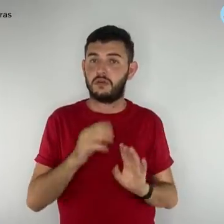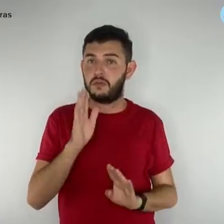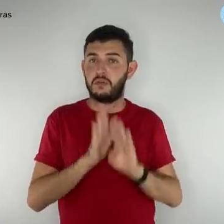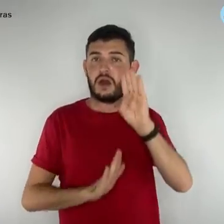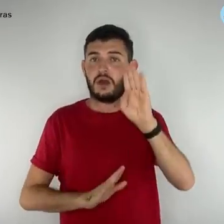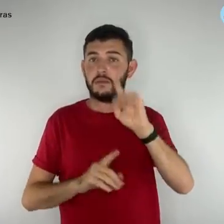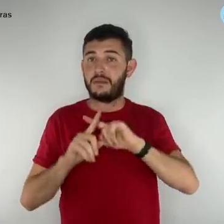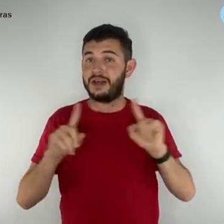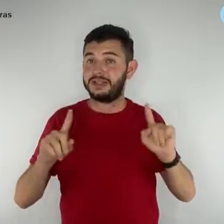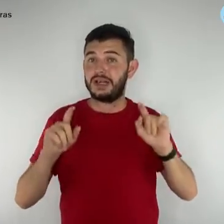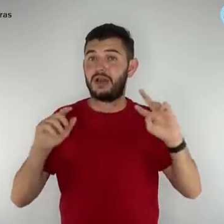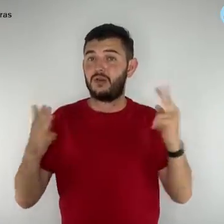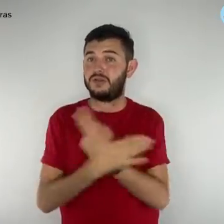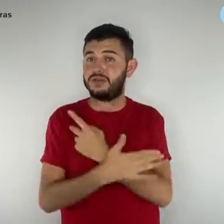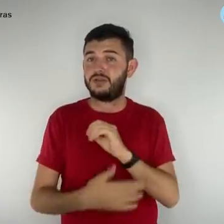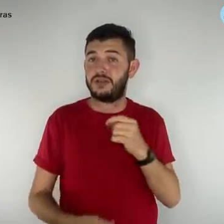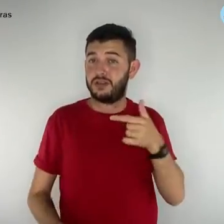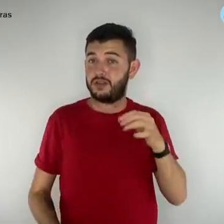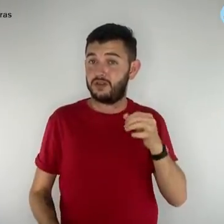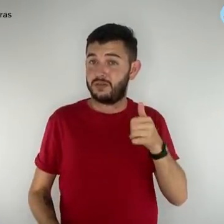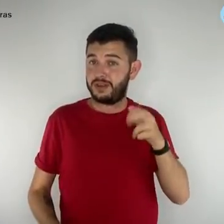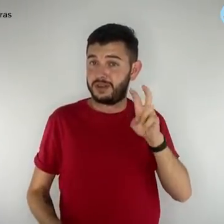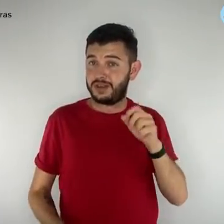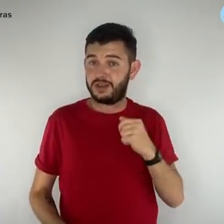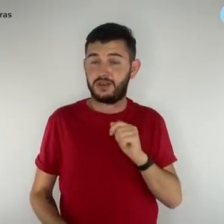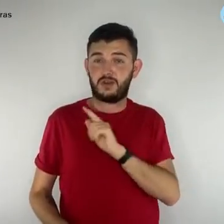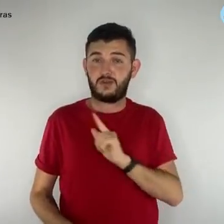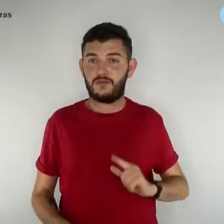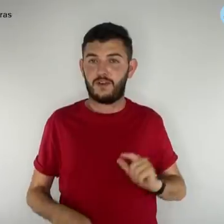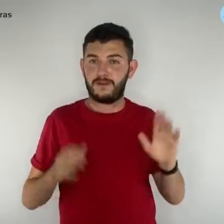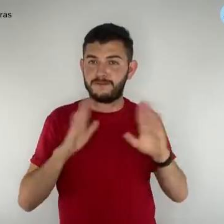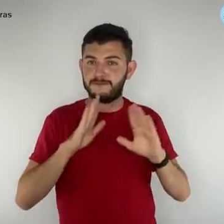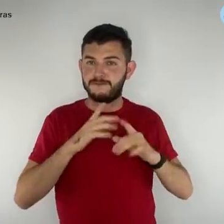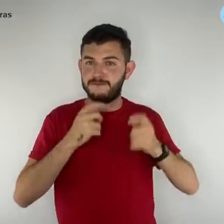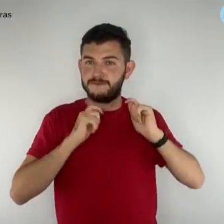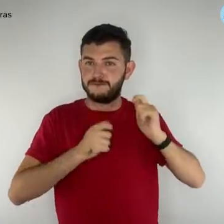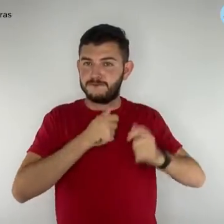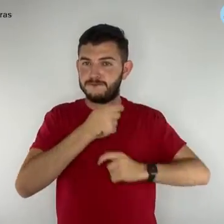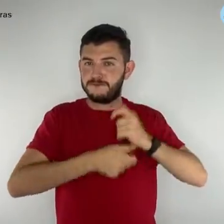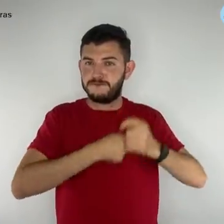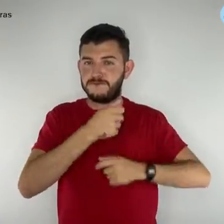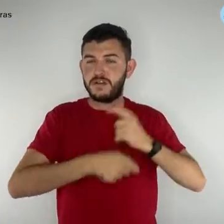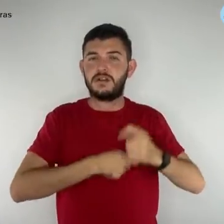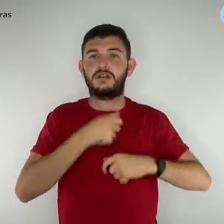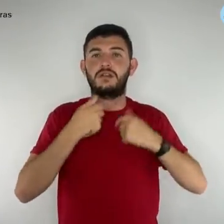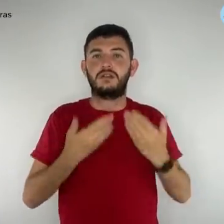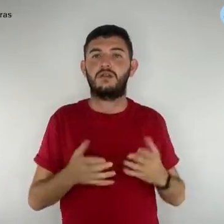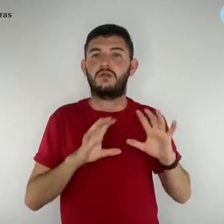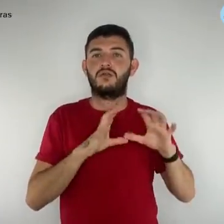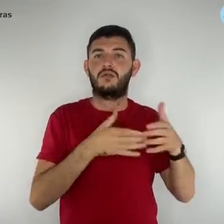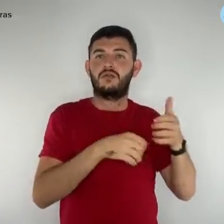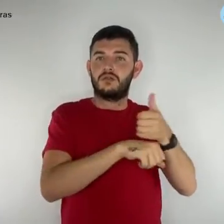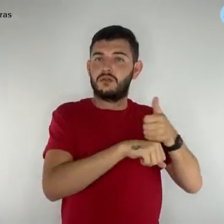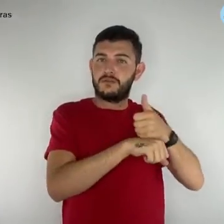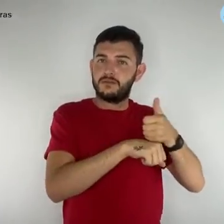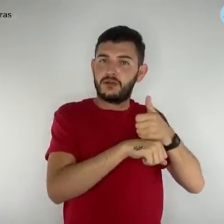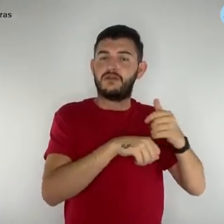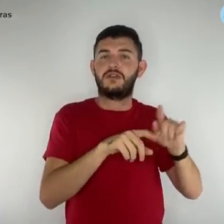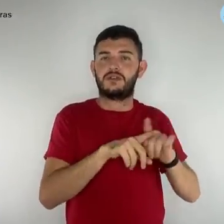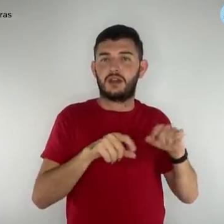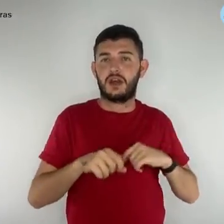calote aplicado em 2015 seguiu-se uma longa disputa entre a categoria e o governo do